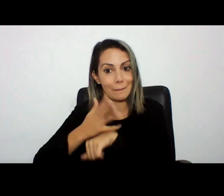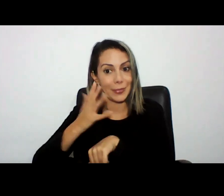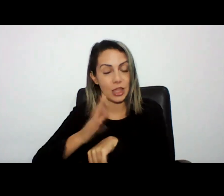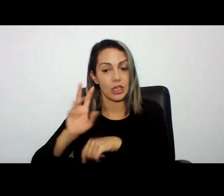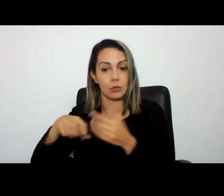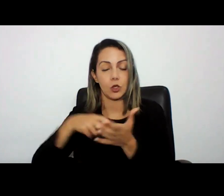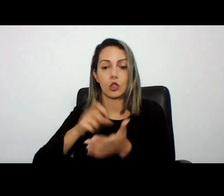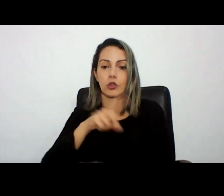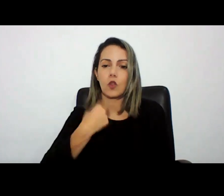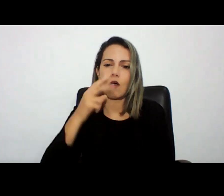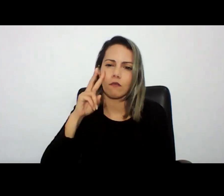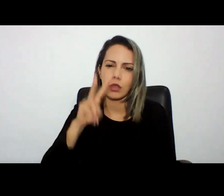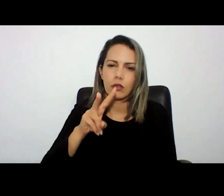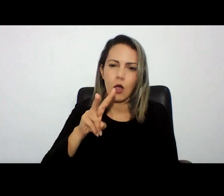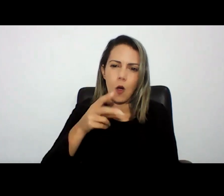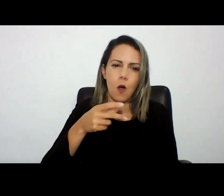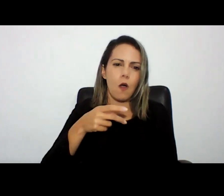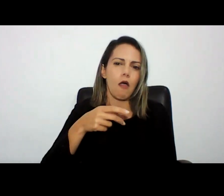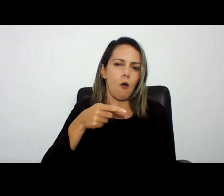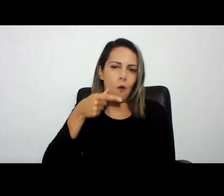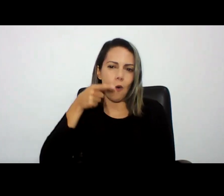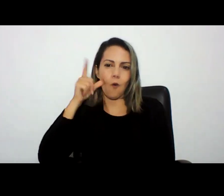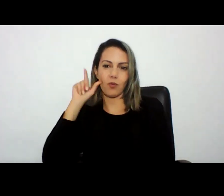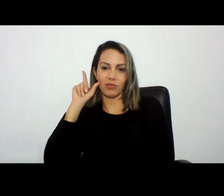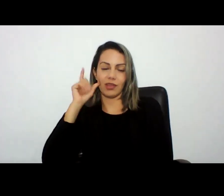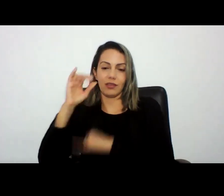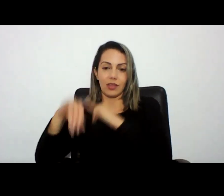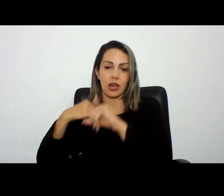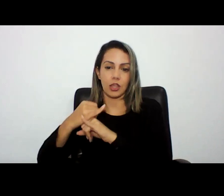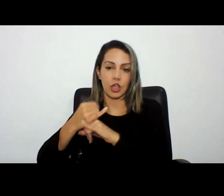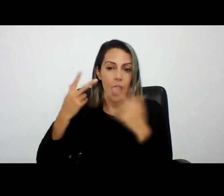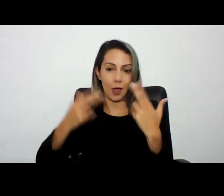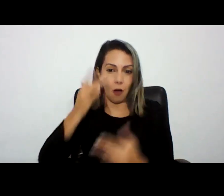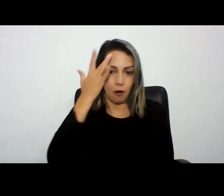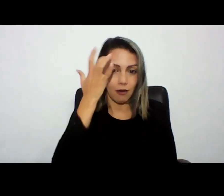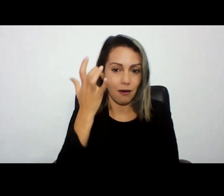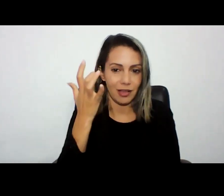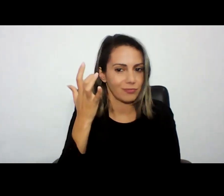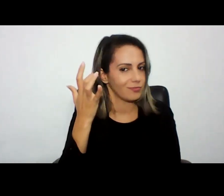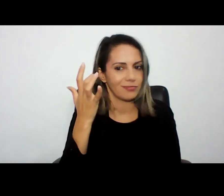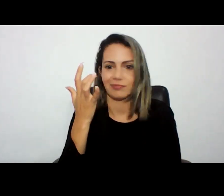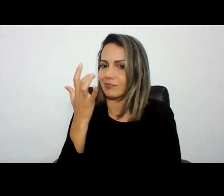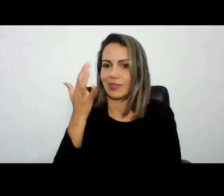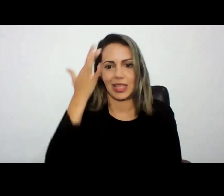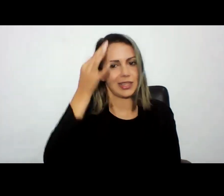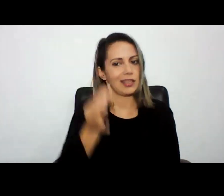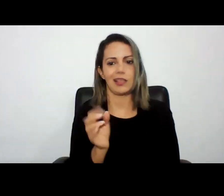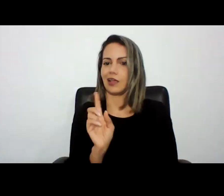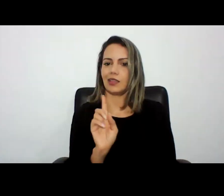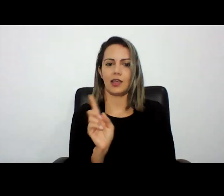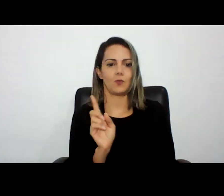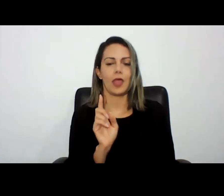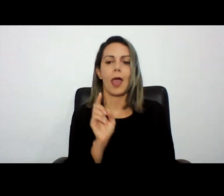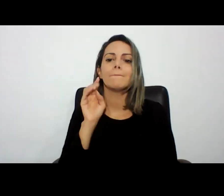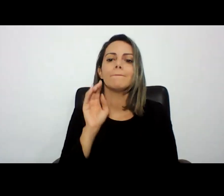nós vimos na internet ontem não é o mesmo que nós vamos ver amanhã pode ter certeza disso lá na DRC isso ficou muito claro a